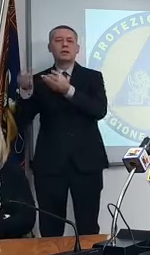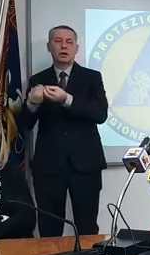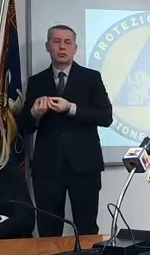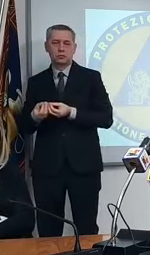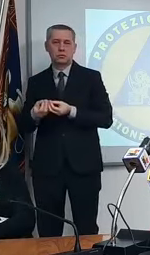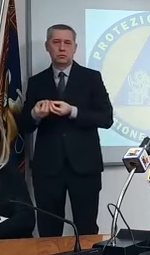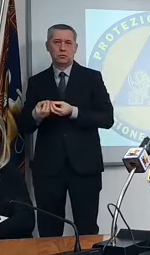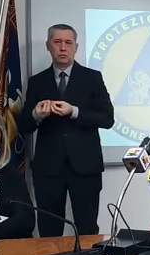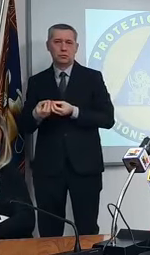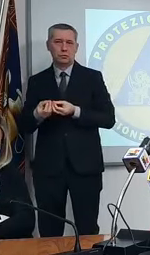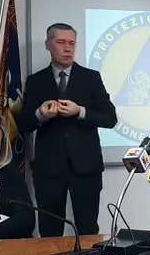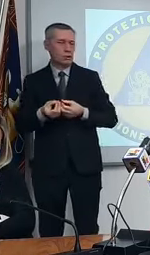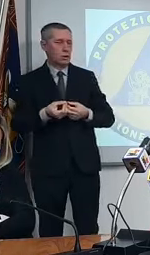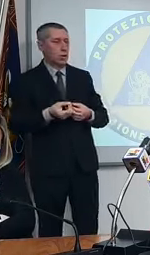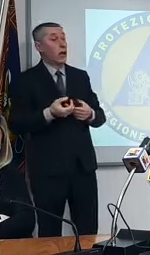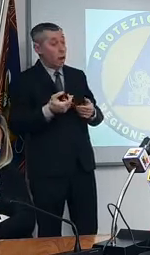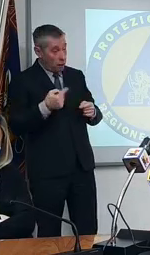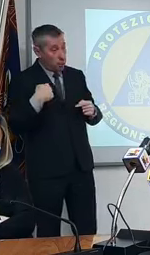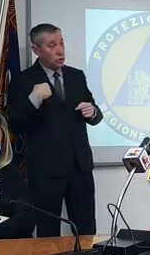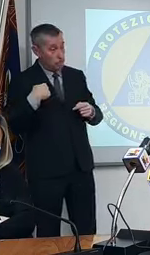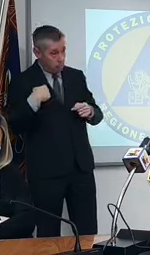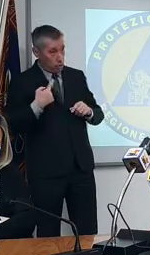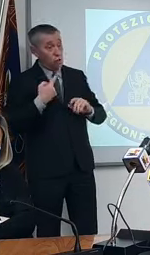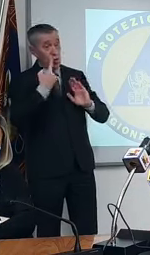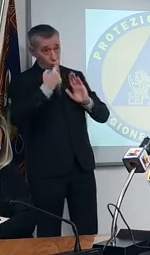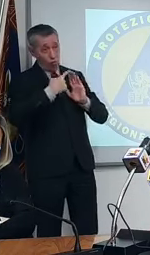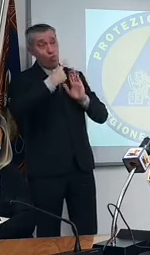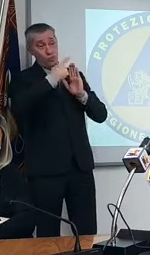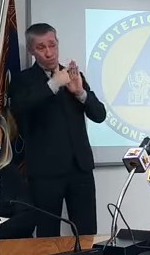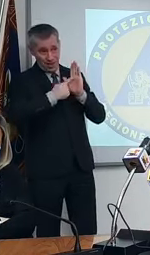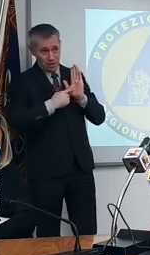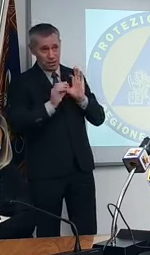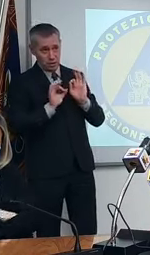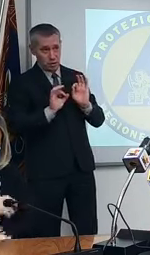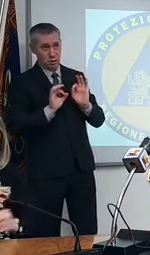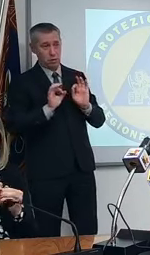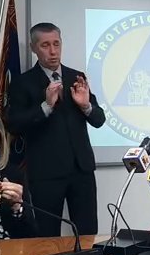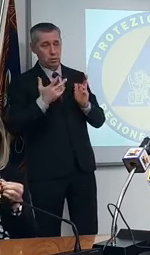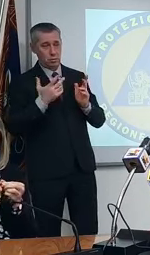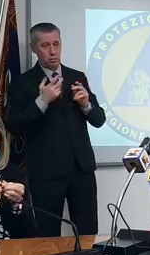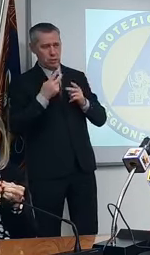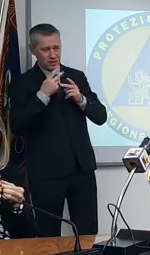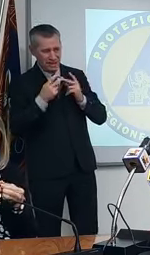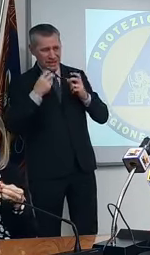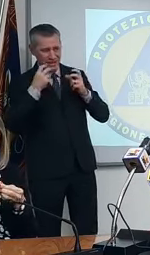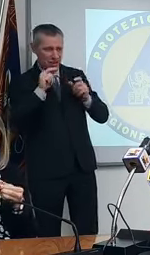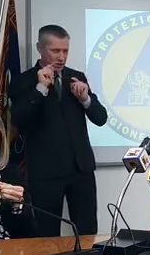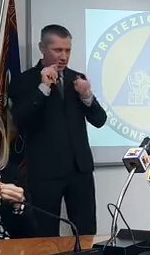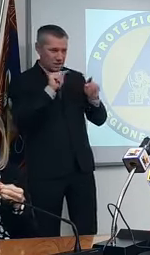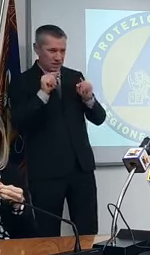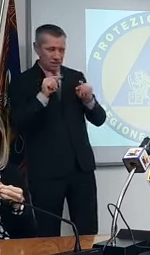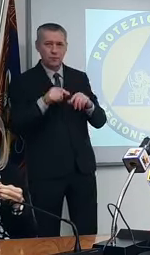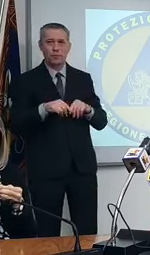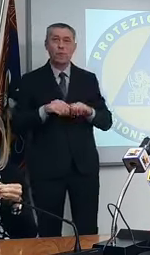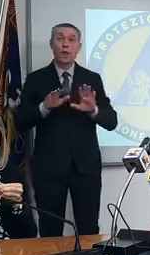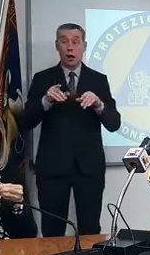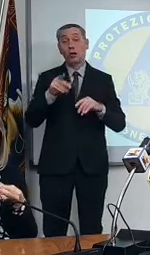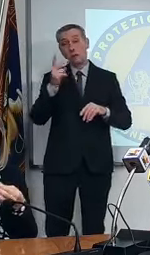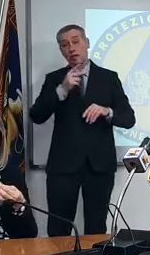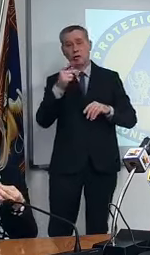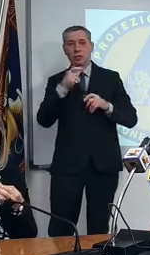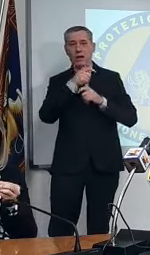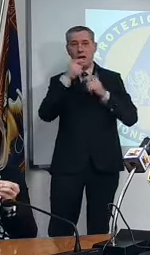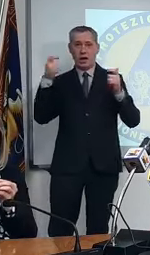purtroppo è un mese che tentiamo questa strada le abbiamo tentate tutte dopodiché è grave che lei mi dica